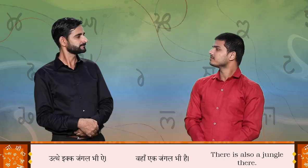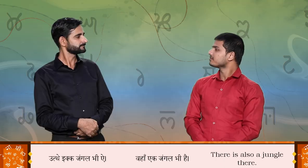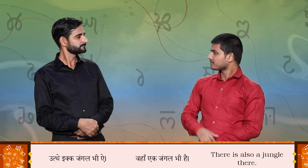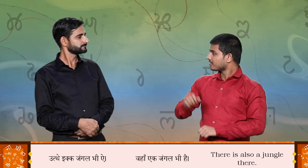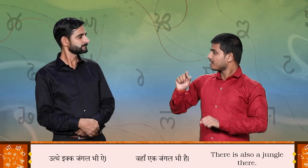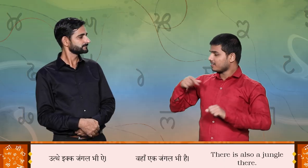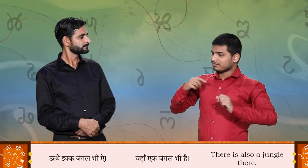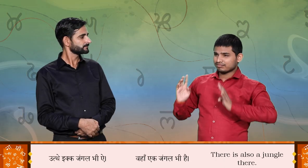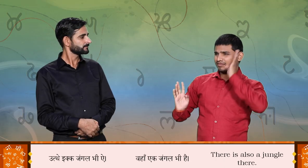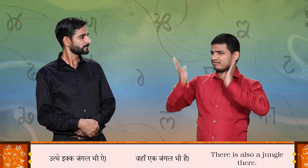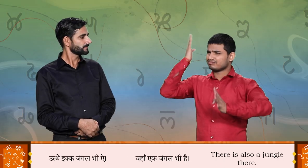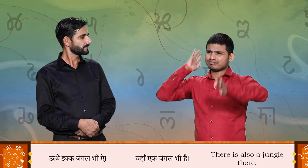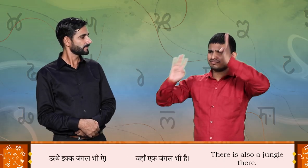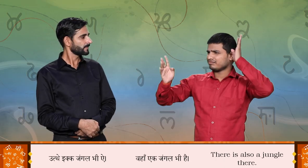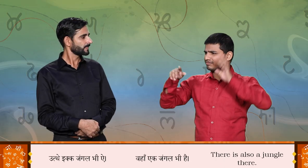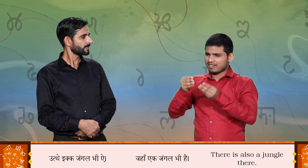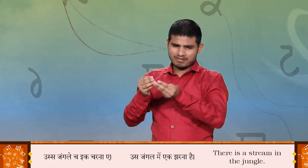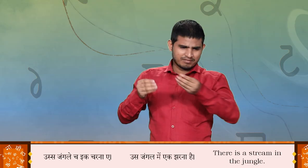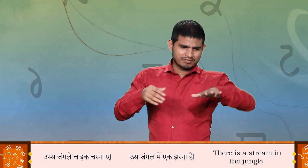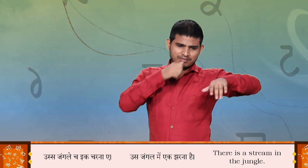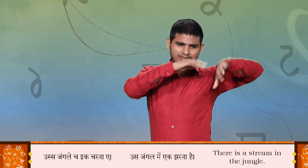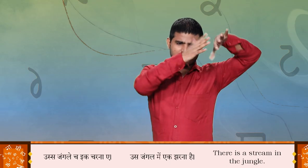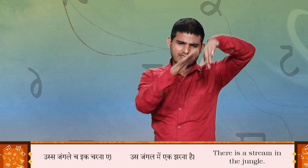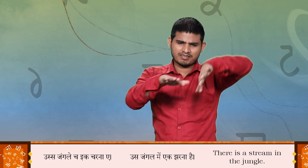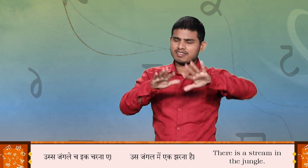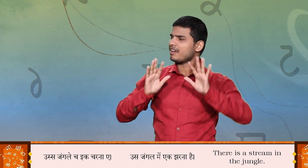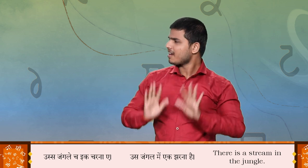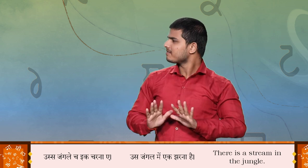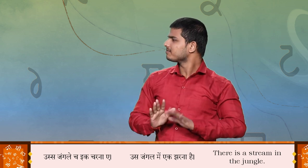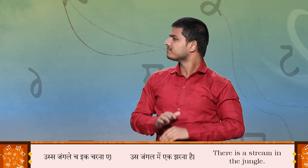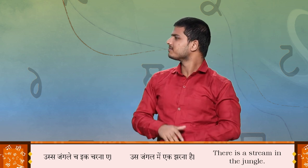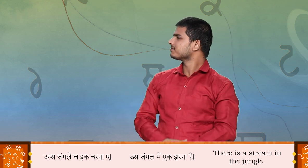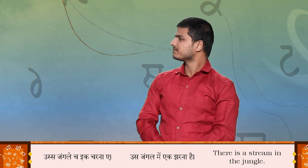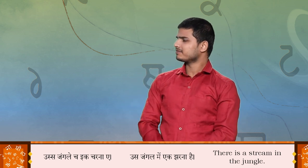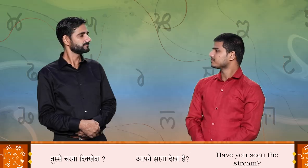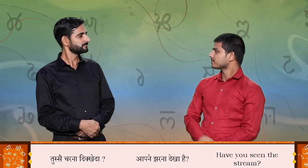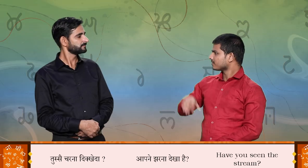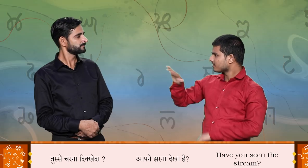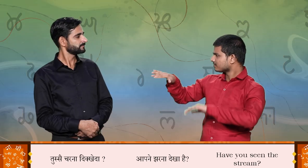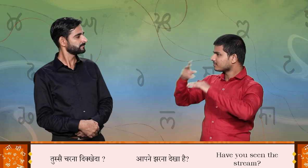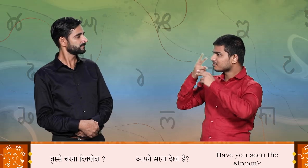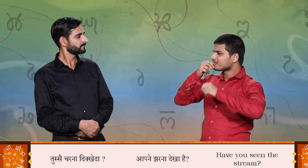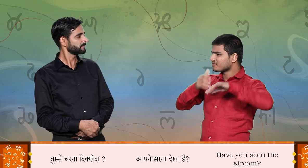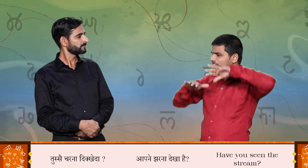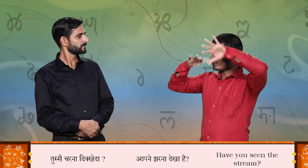उथे एक जन्गल भी है उस जन्गलेच एक चरना है तुसे चरना दिखेगा